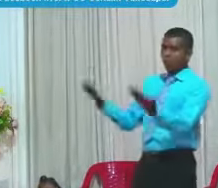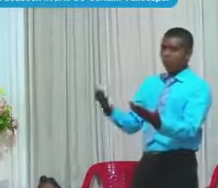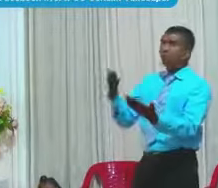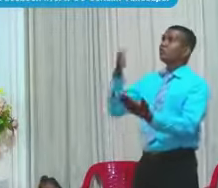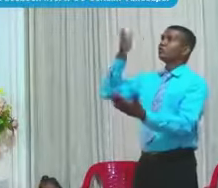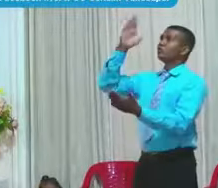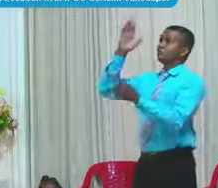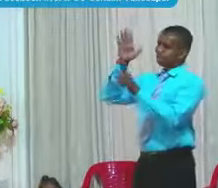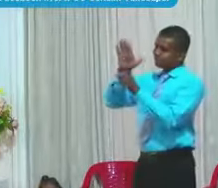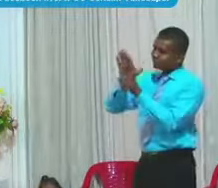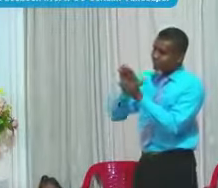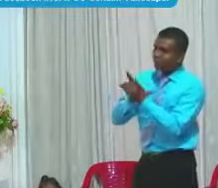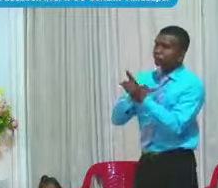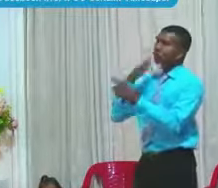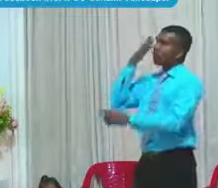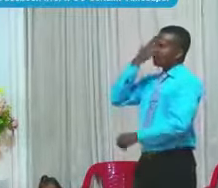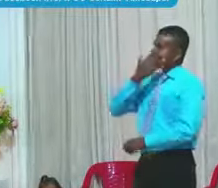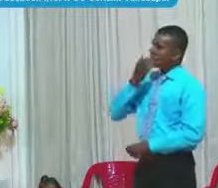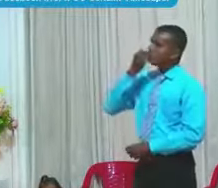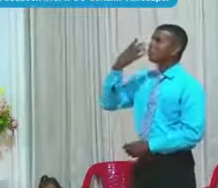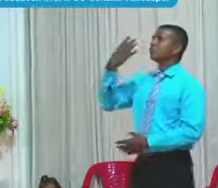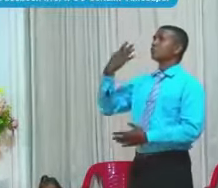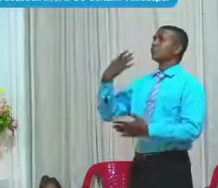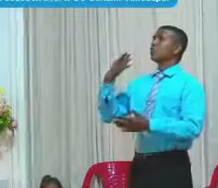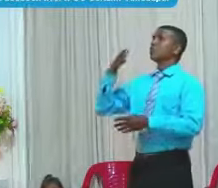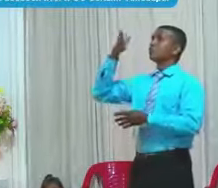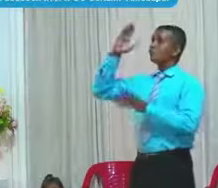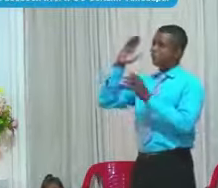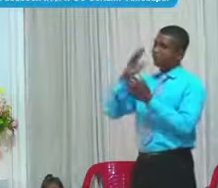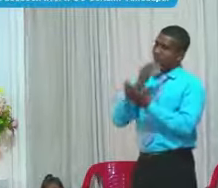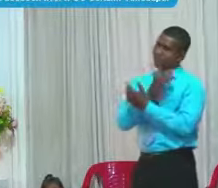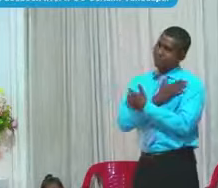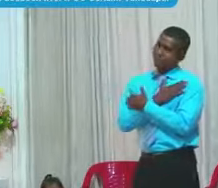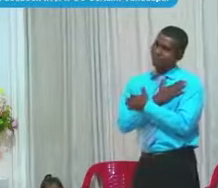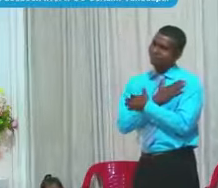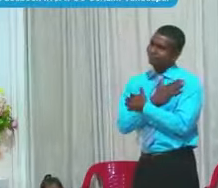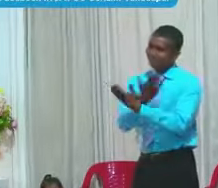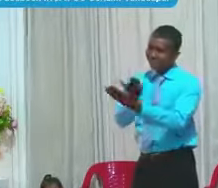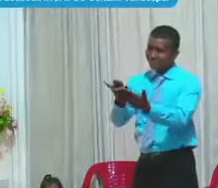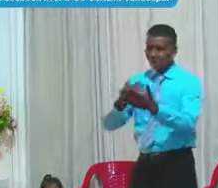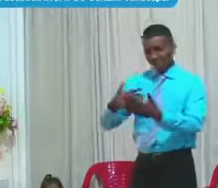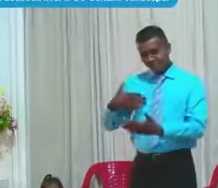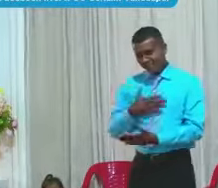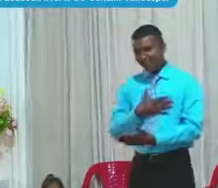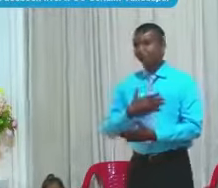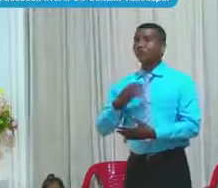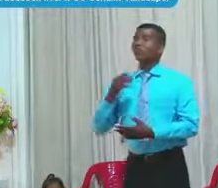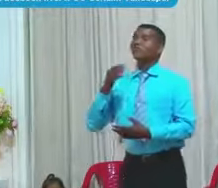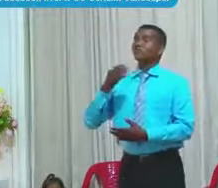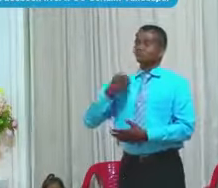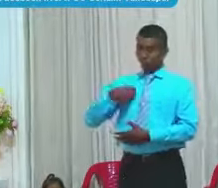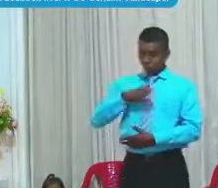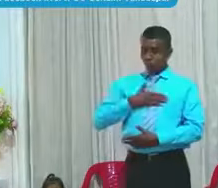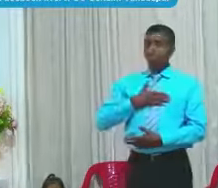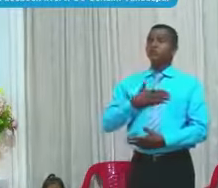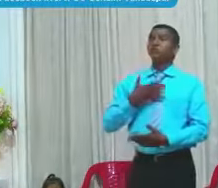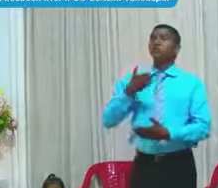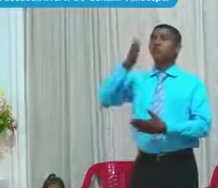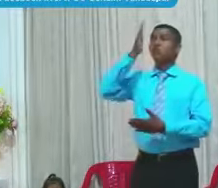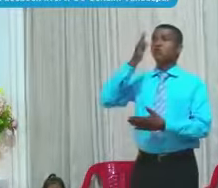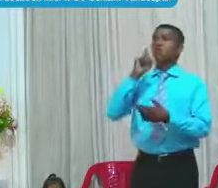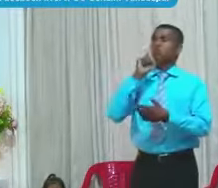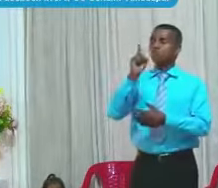Hermoso Lleno de compasión Y de misericordia Ese es nuestro Dios Un Dios